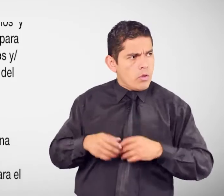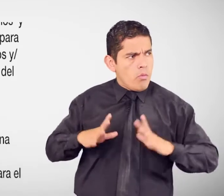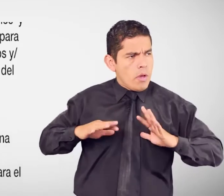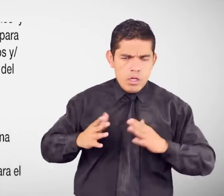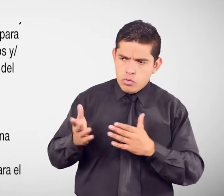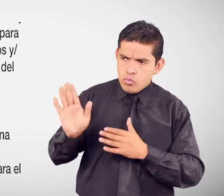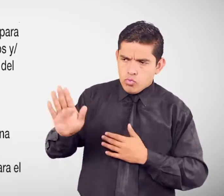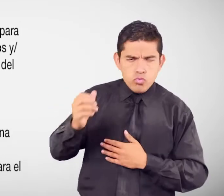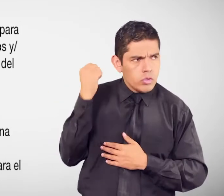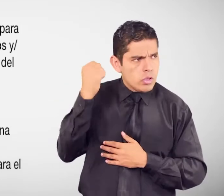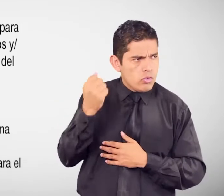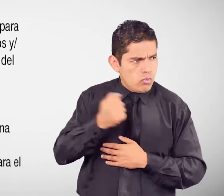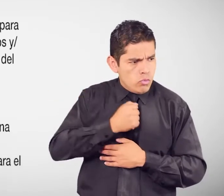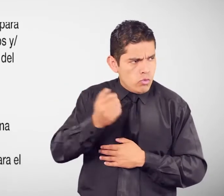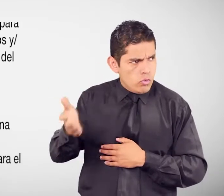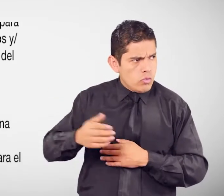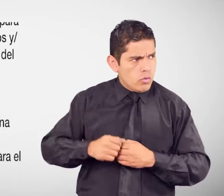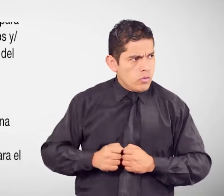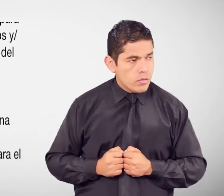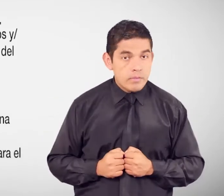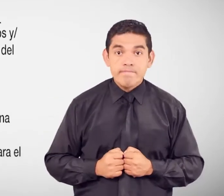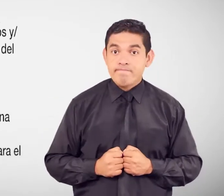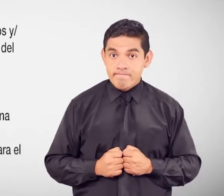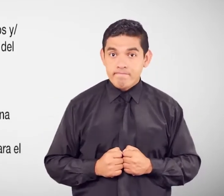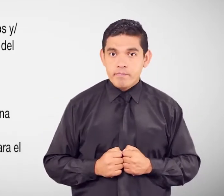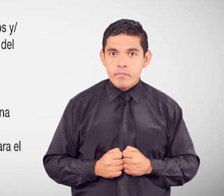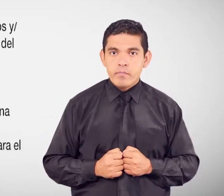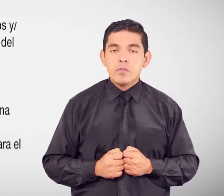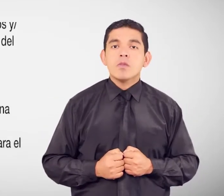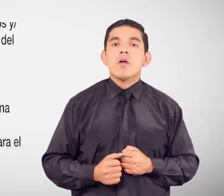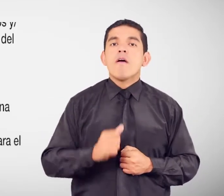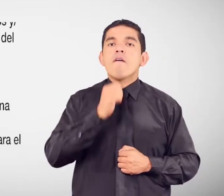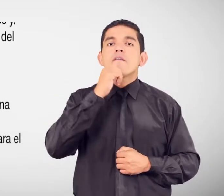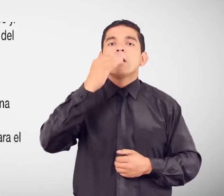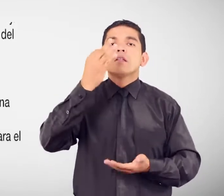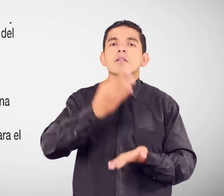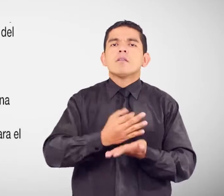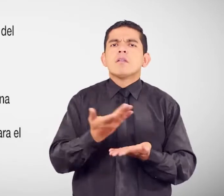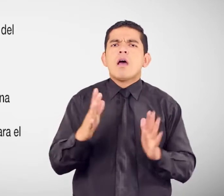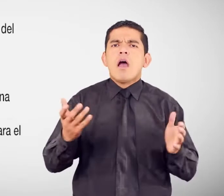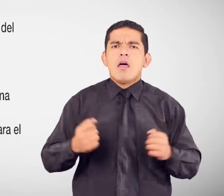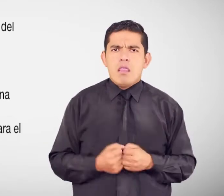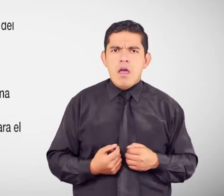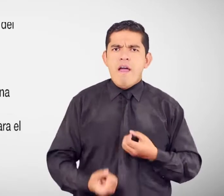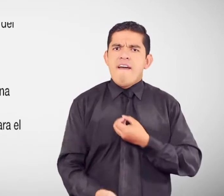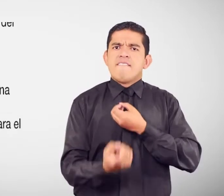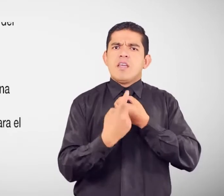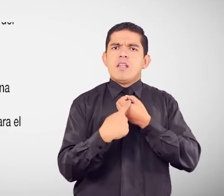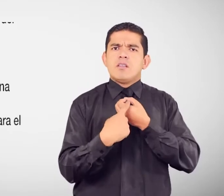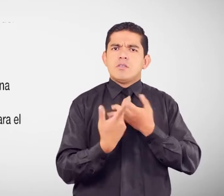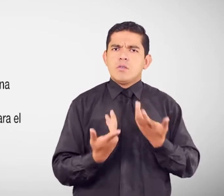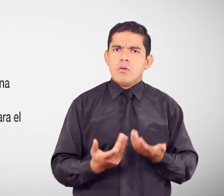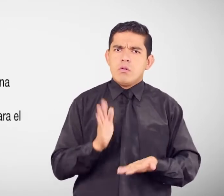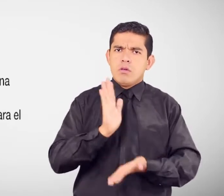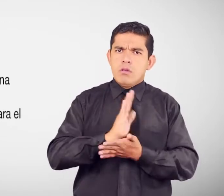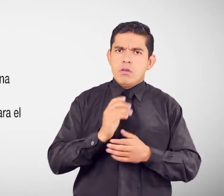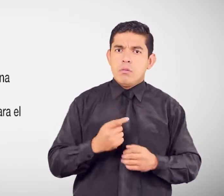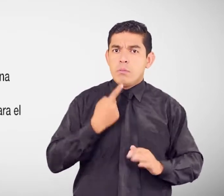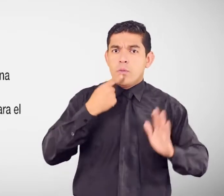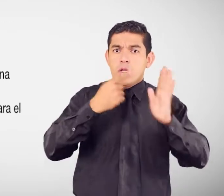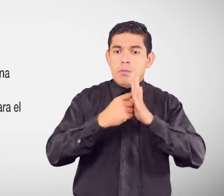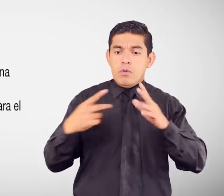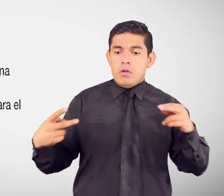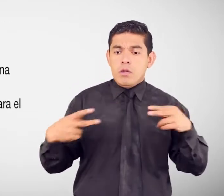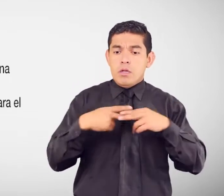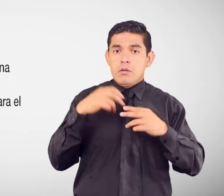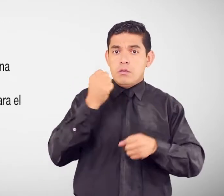derechos propios Del trabajador Falta de afiliación Al IES Se produce cuando A pesar de tener Una relación laboral El empleador